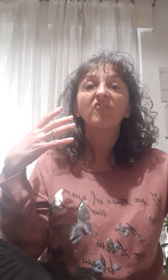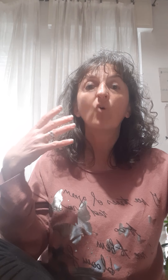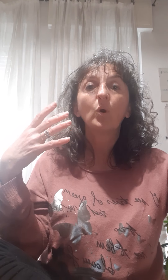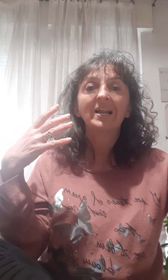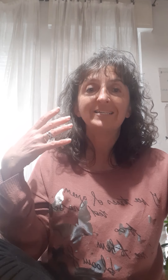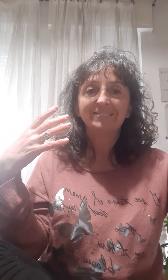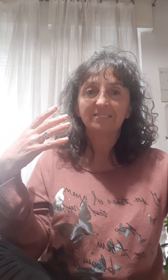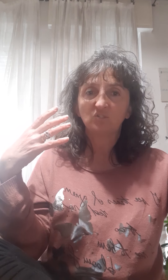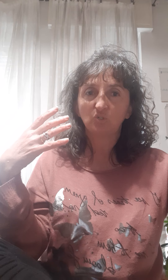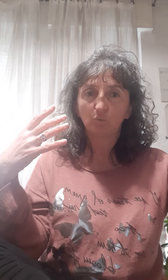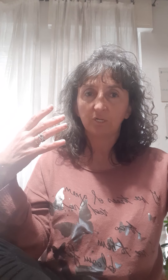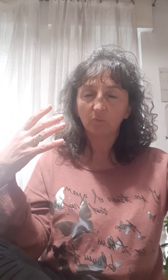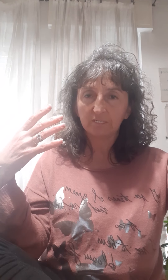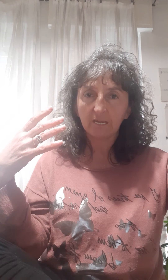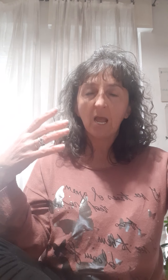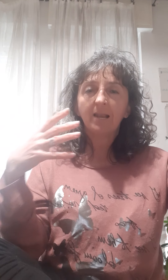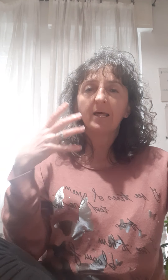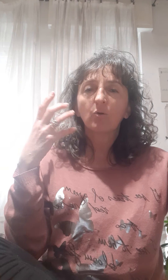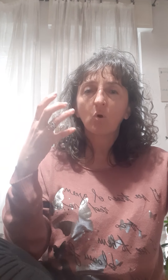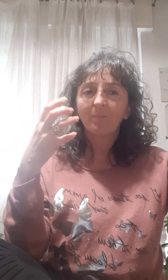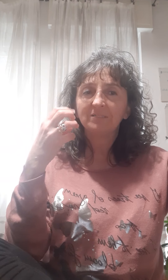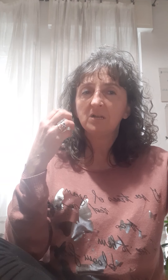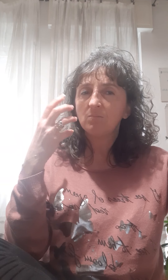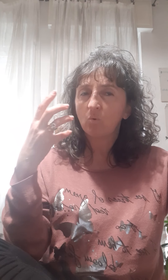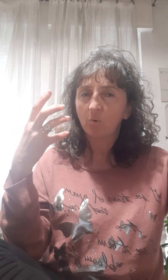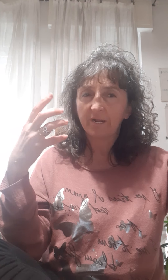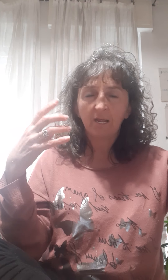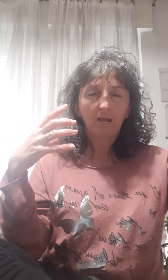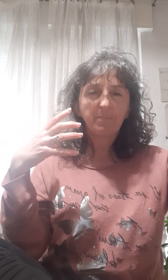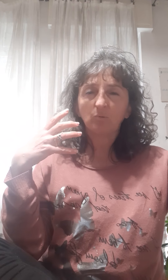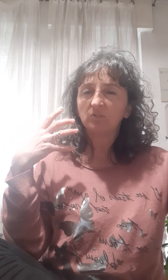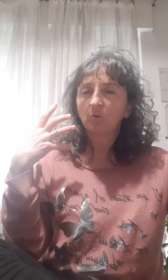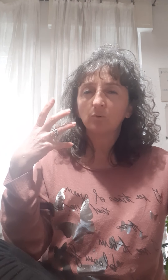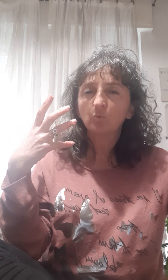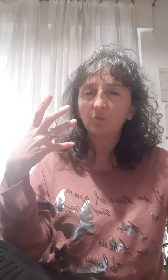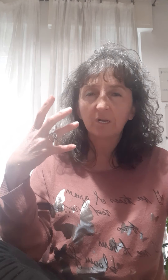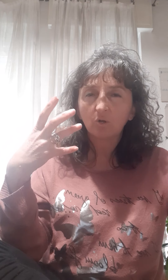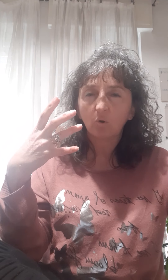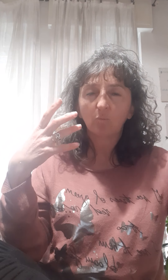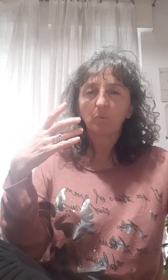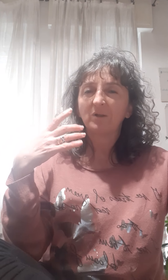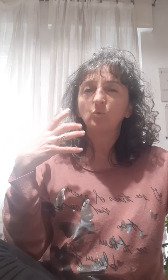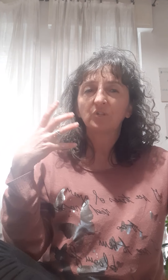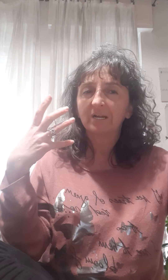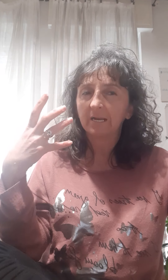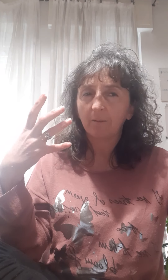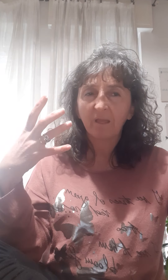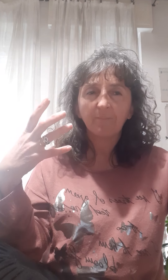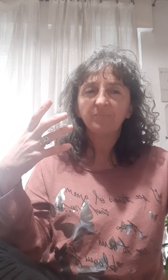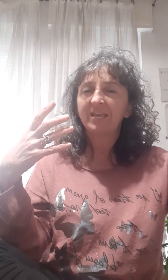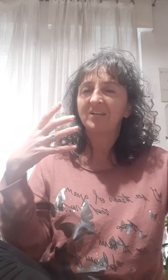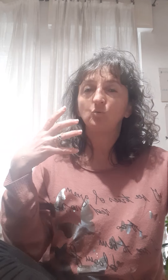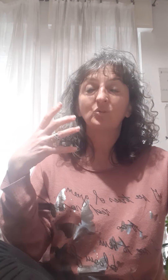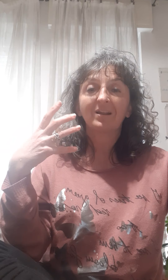focalizzazione, quindi l'aroma di limone abbiamo detto che nutre il corpo, ma nutre anche la mente e aiuta la